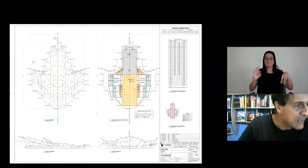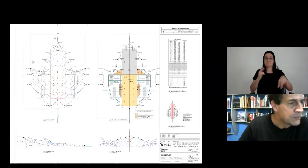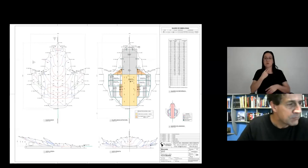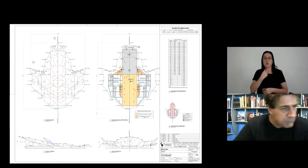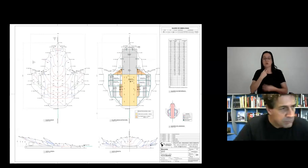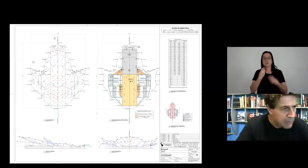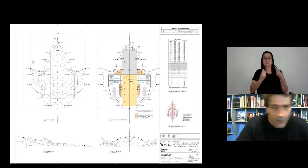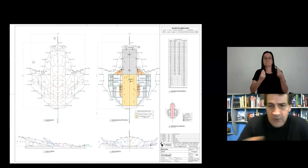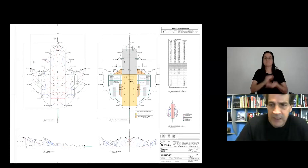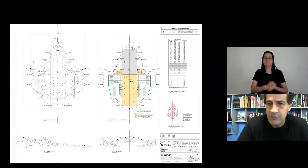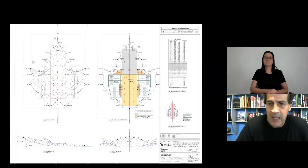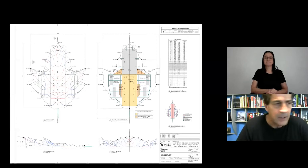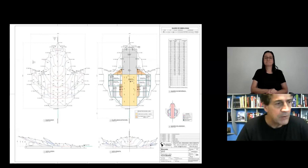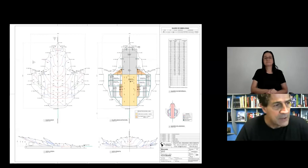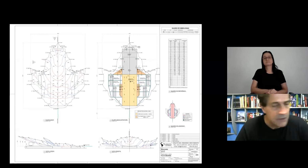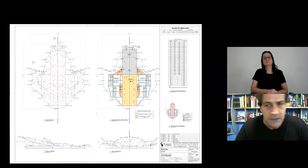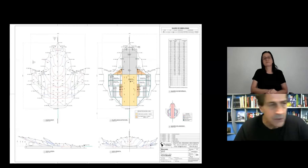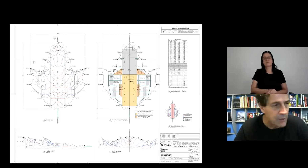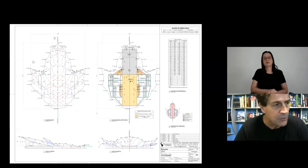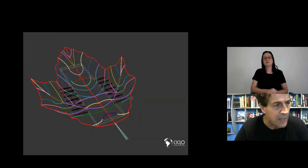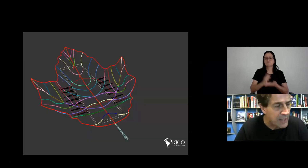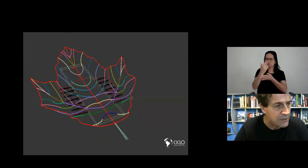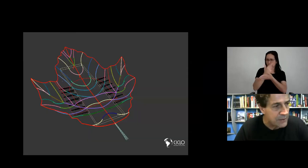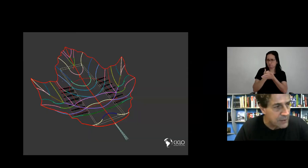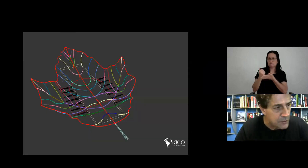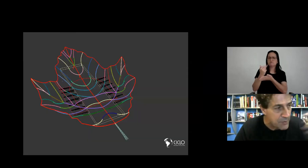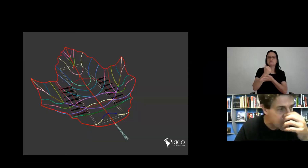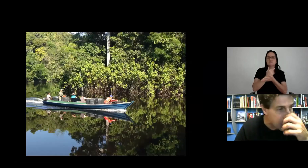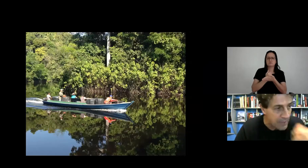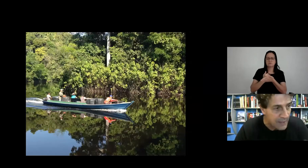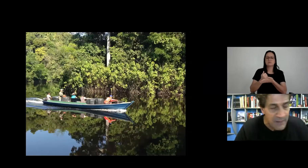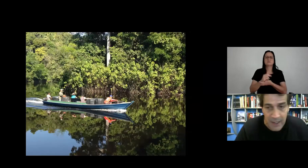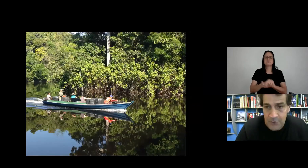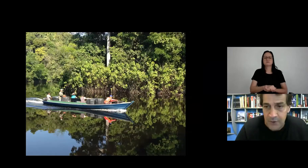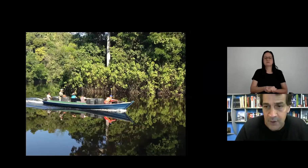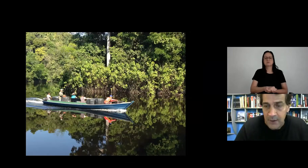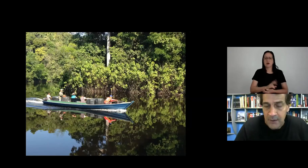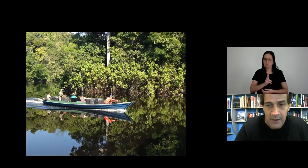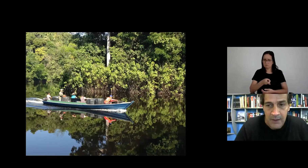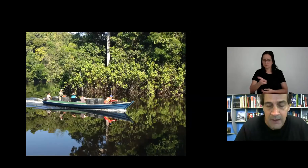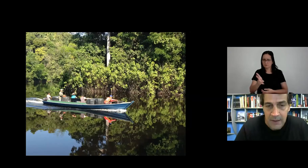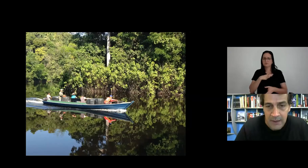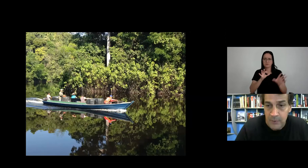E desenhamos, aí foi o desenho técnico e a gente seguiu com a montagem, até que a gente começou a montar lá em Manaus,